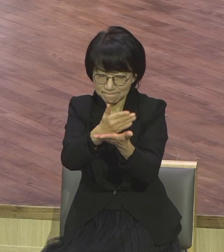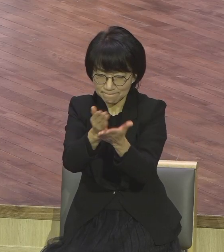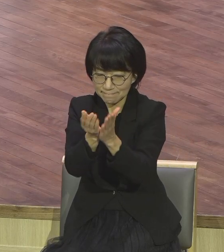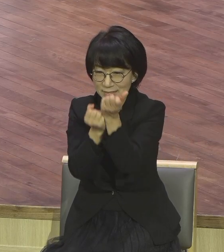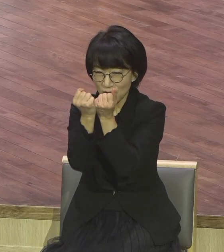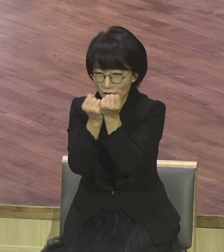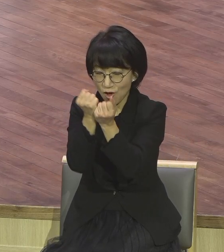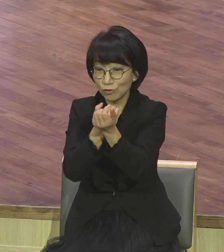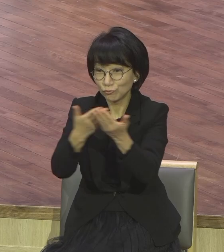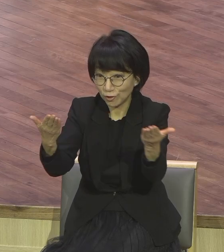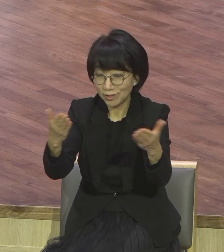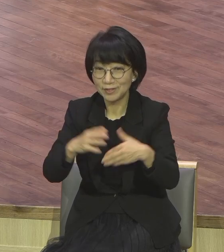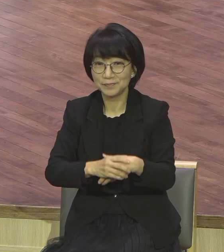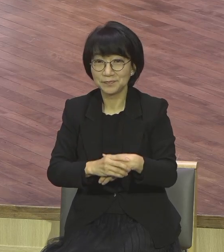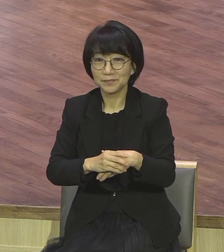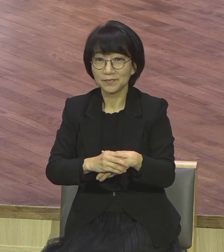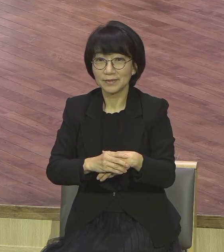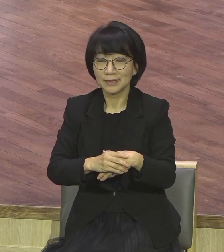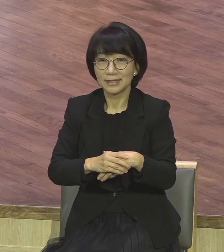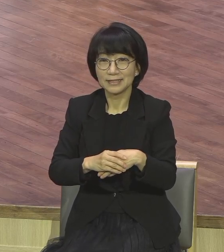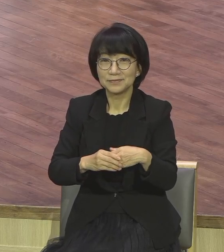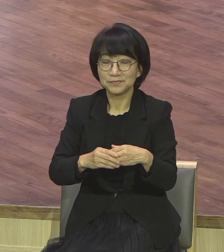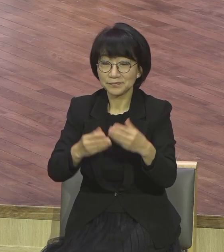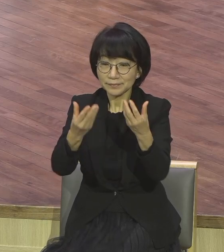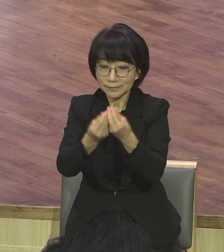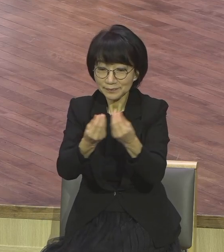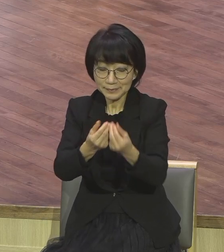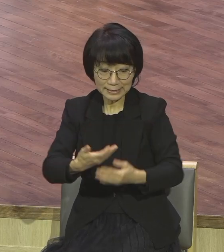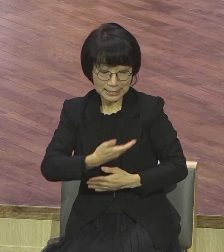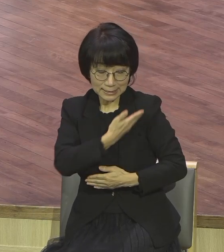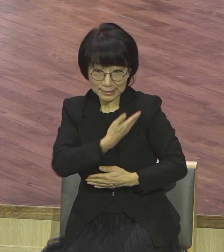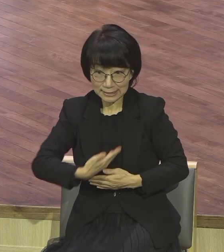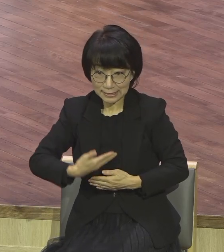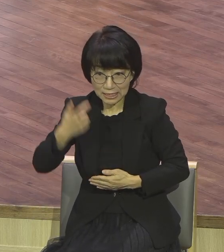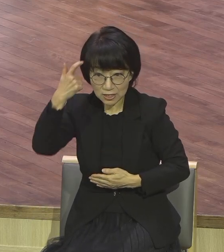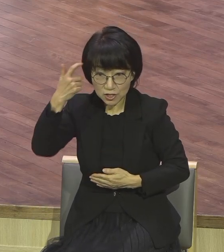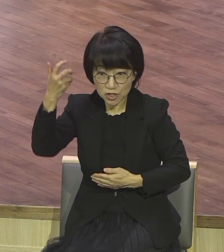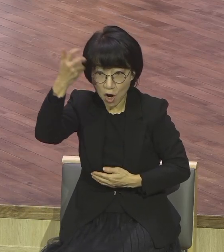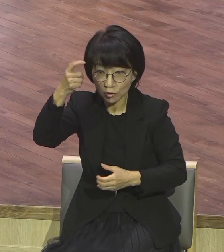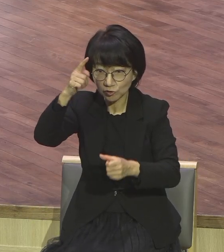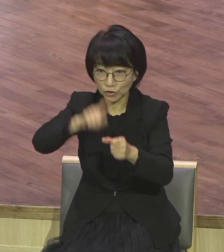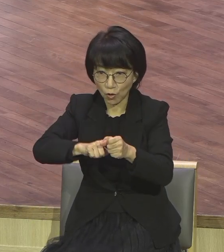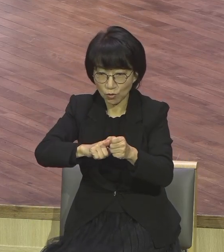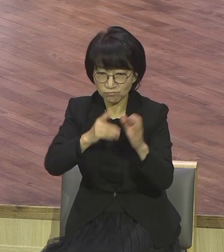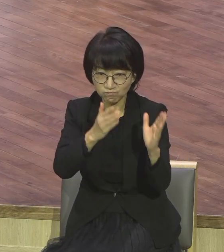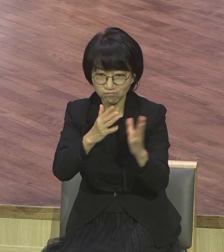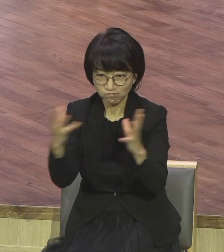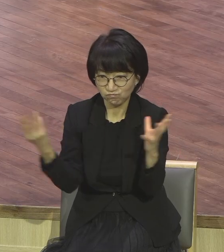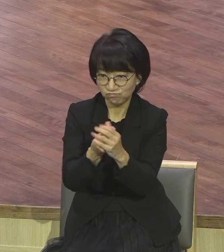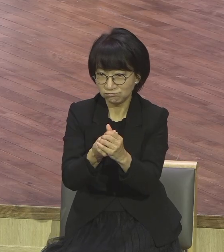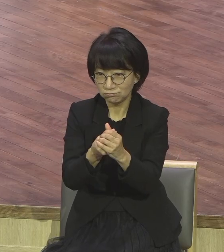제자들을 영적으로 무장시킨다. 무장시기 영적 무장시기 영적 무장이 되어야지.